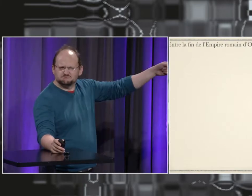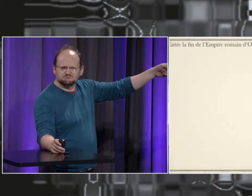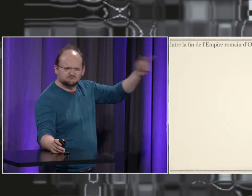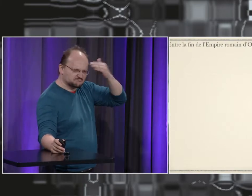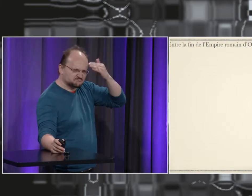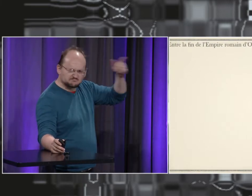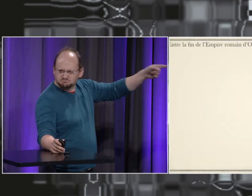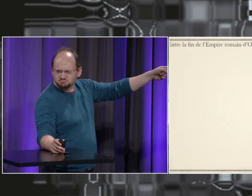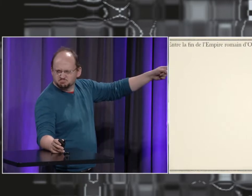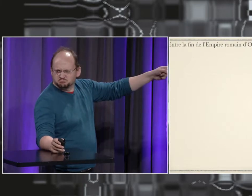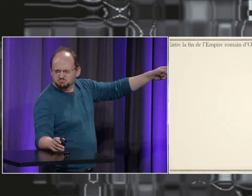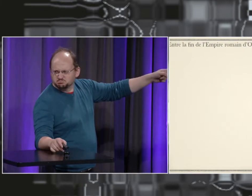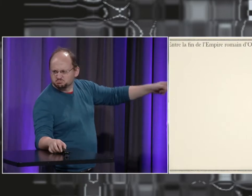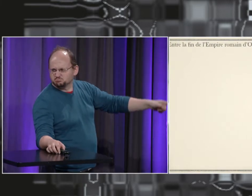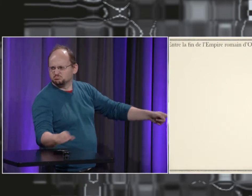est-ce que vous connaissez ce personnage